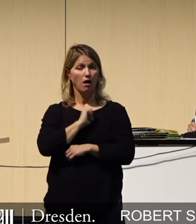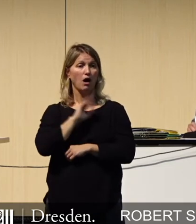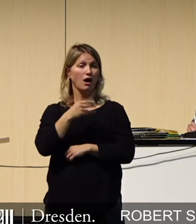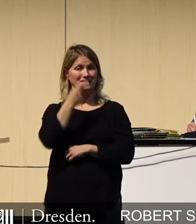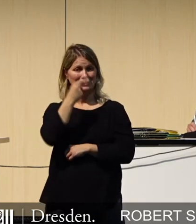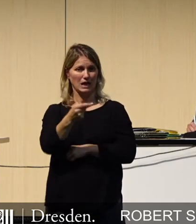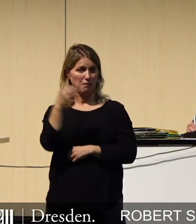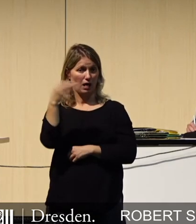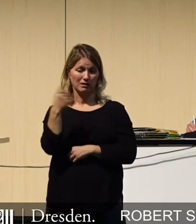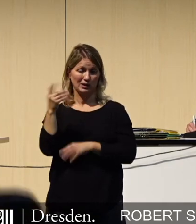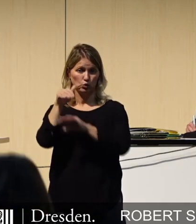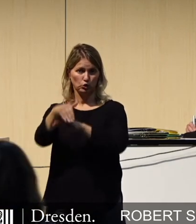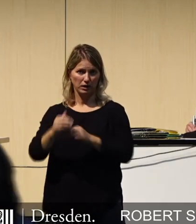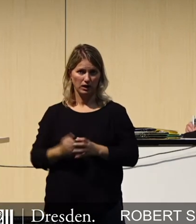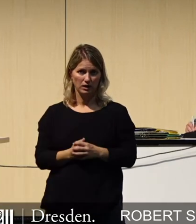sichtbarem Licht.